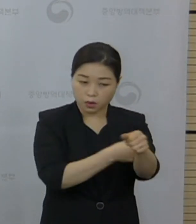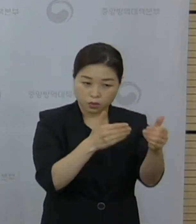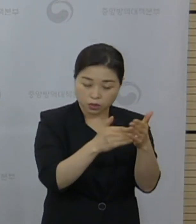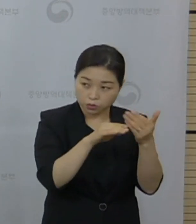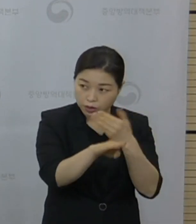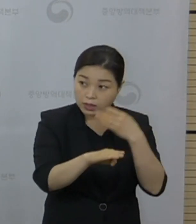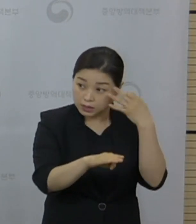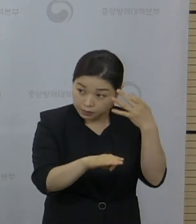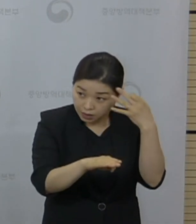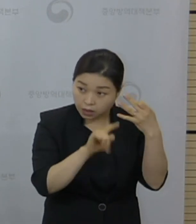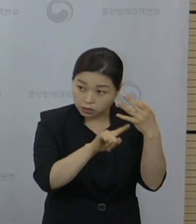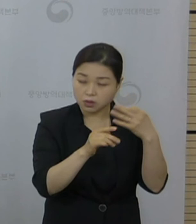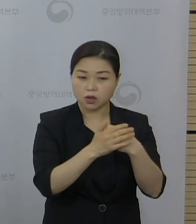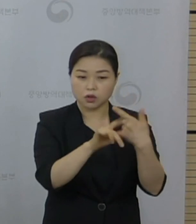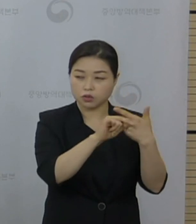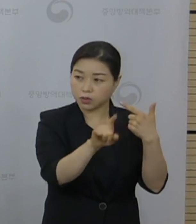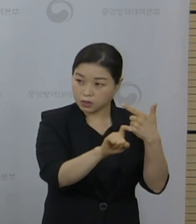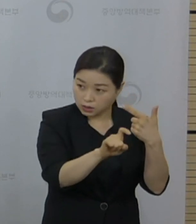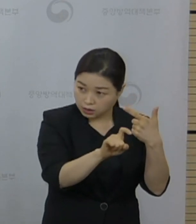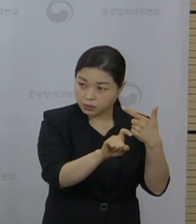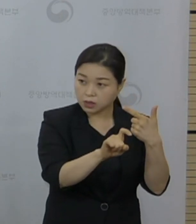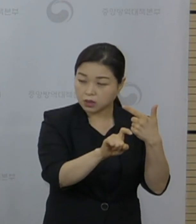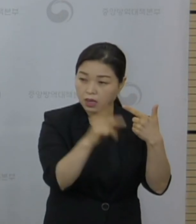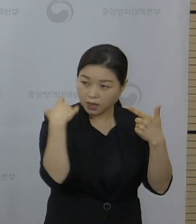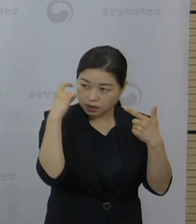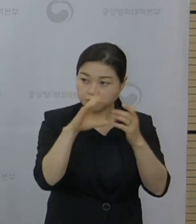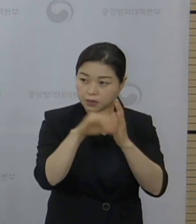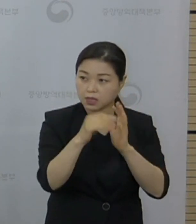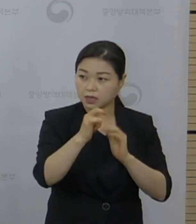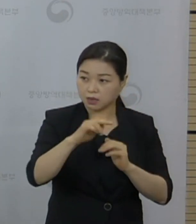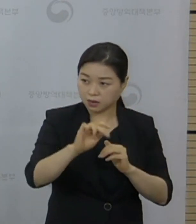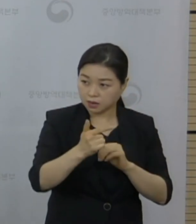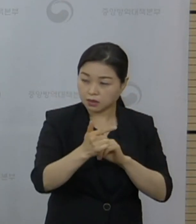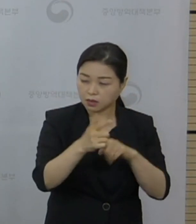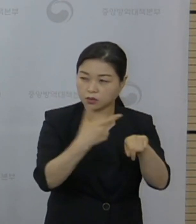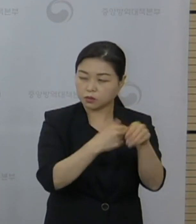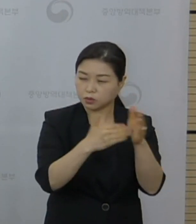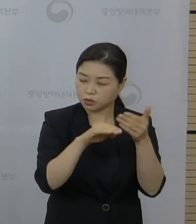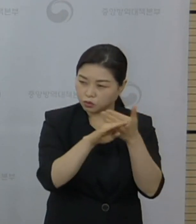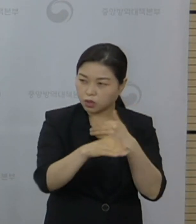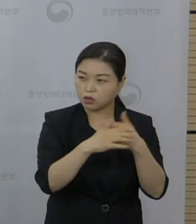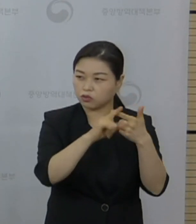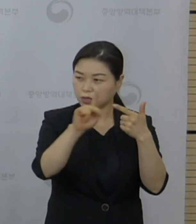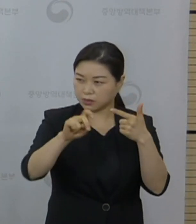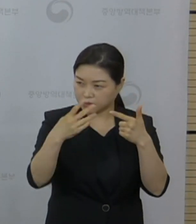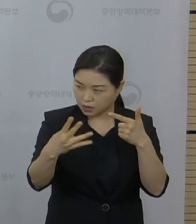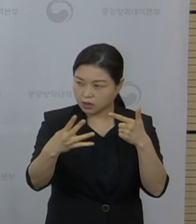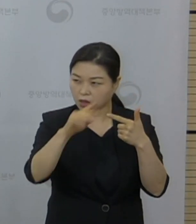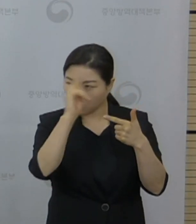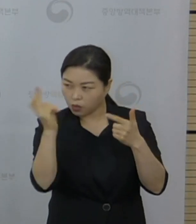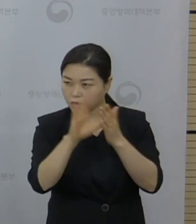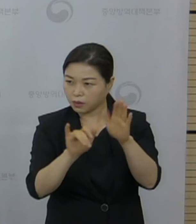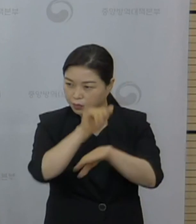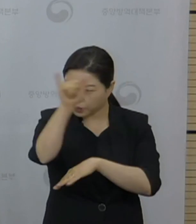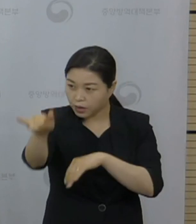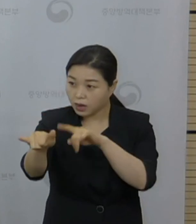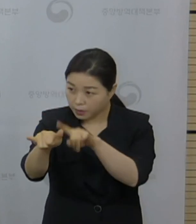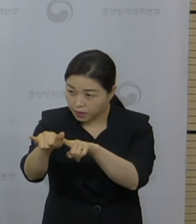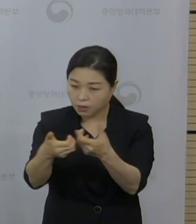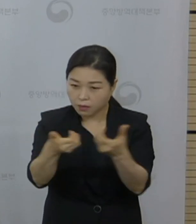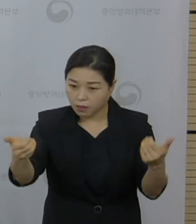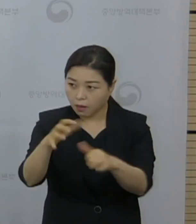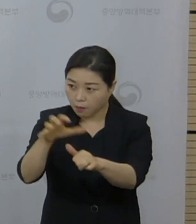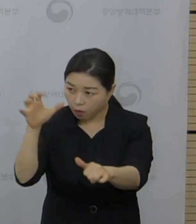6월 10일 오전 얀센 접종 후에 24일 오후에 출국을 했다면 이 경우